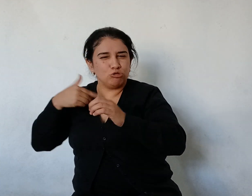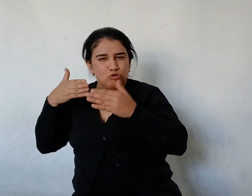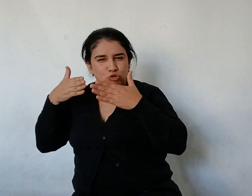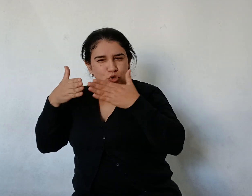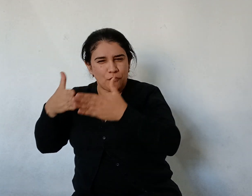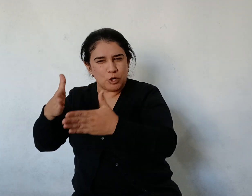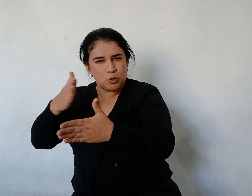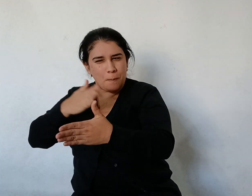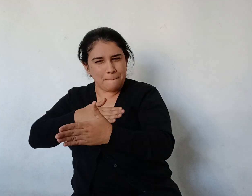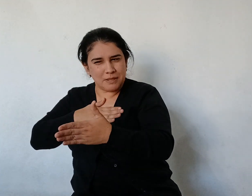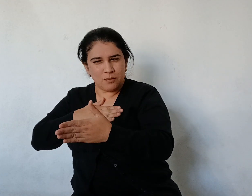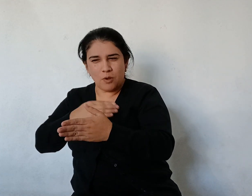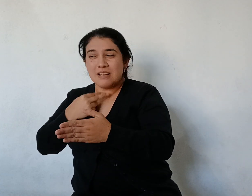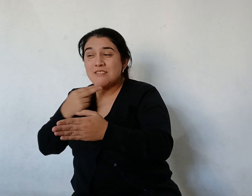sabe hacer reventar el torpedo?